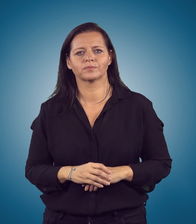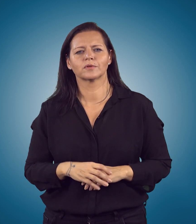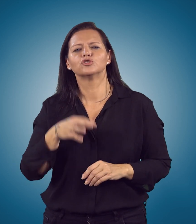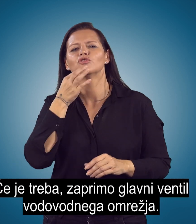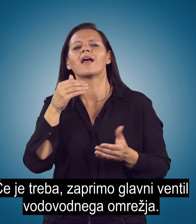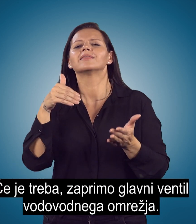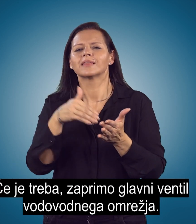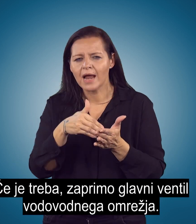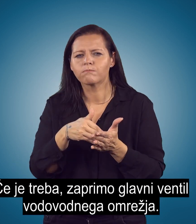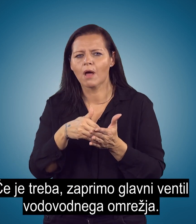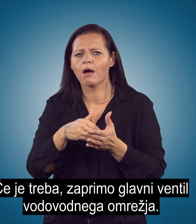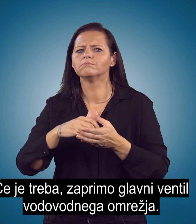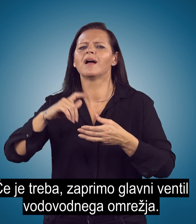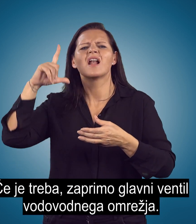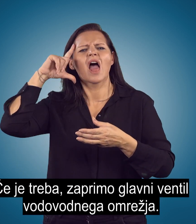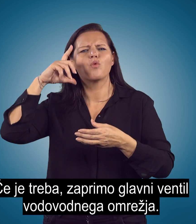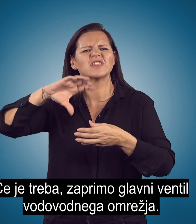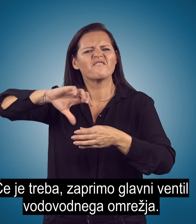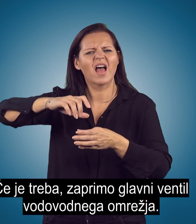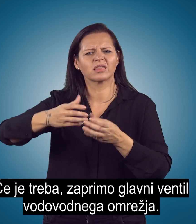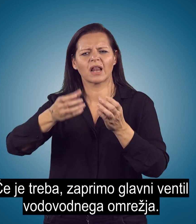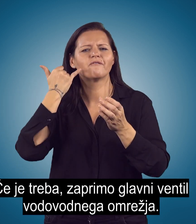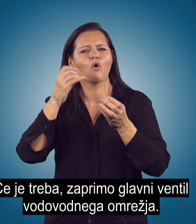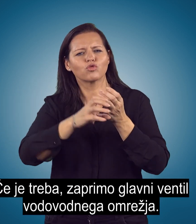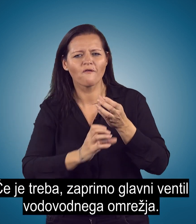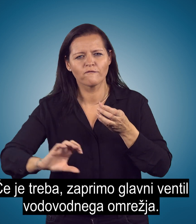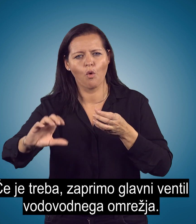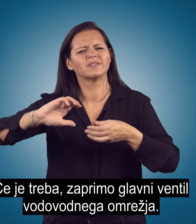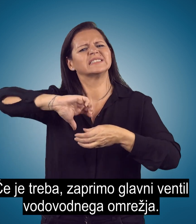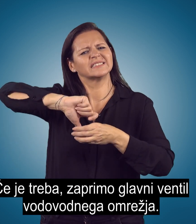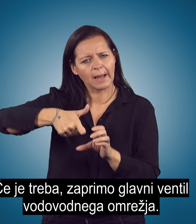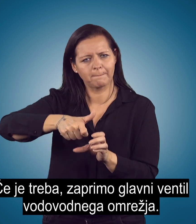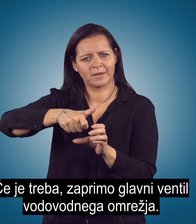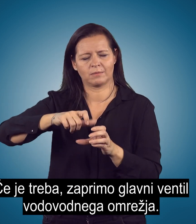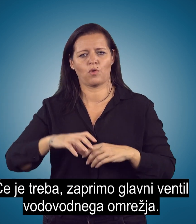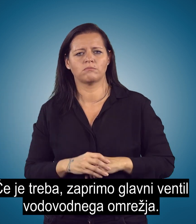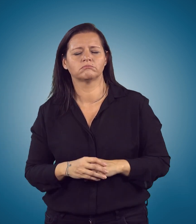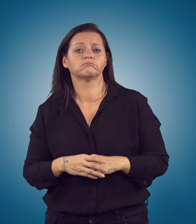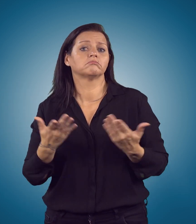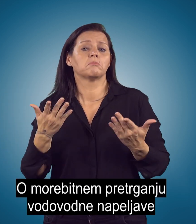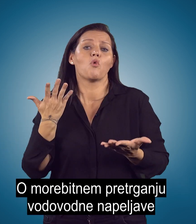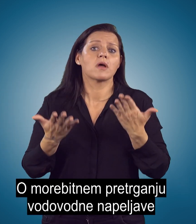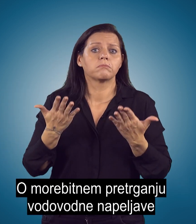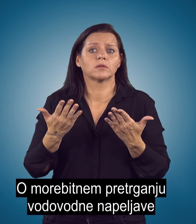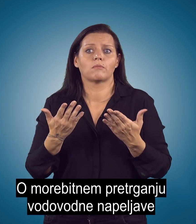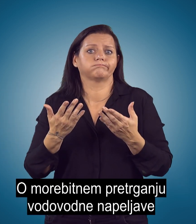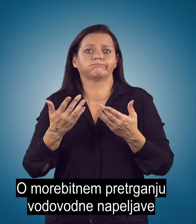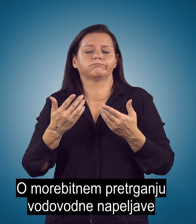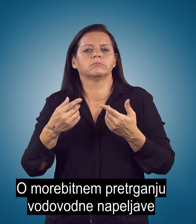Če je treba, zaprimo glavni ventil vodovodnega omrežja. O morebitnem pretrganju